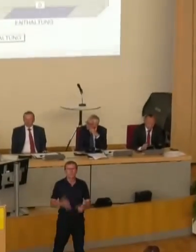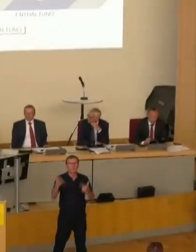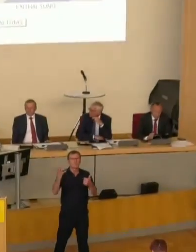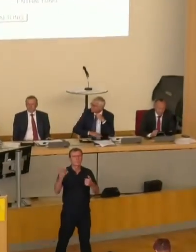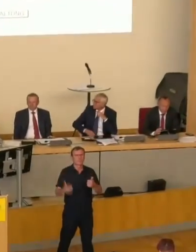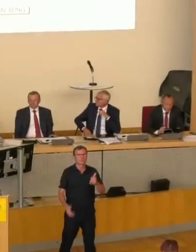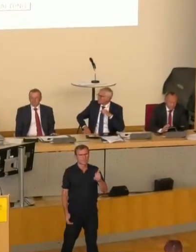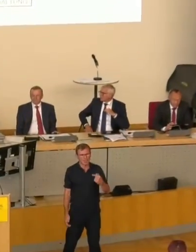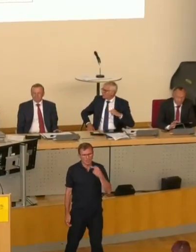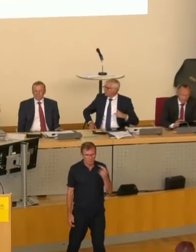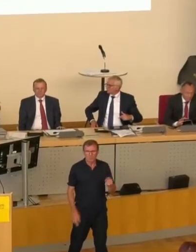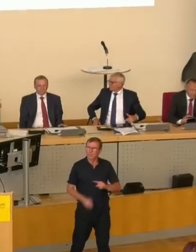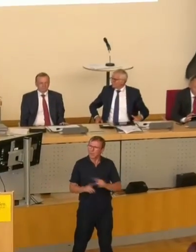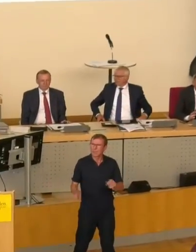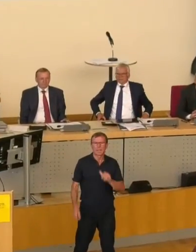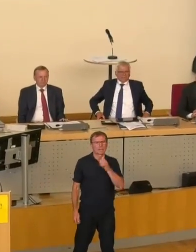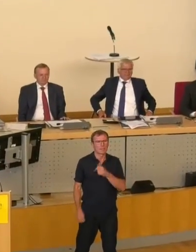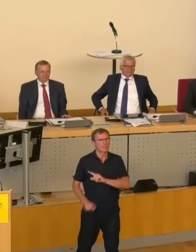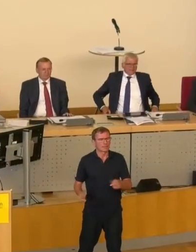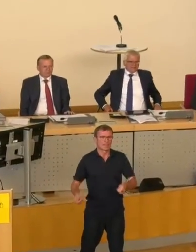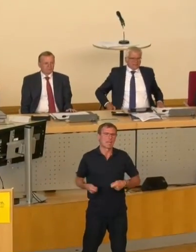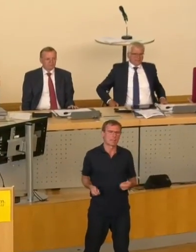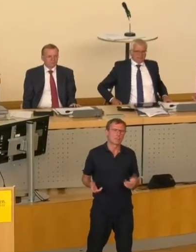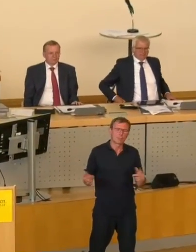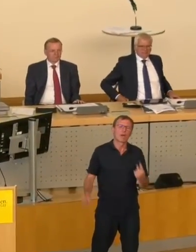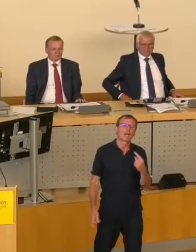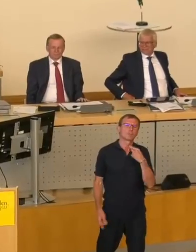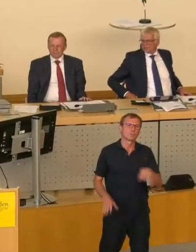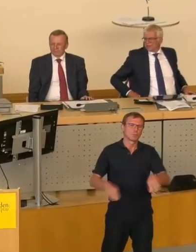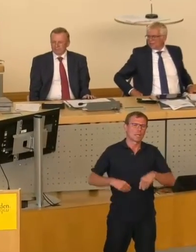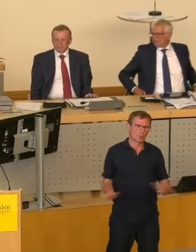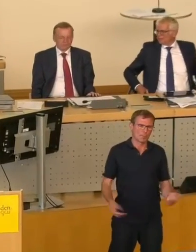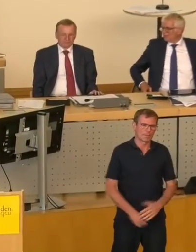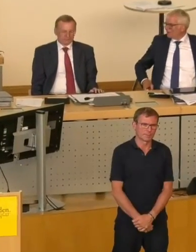67 Ja stimmen, keine Nein, keine Enthaltung, damit einstimmig angenommen.